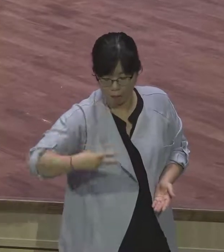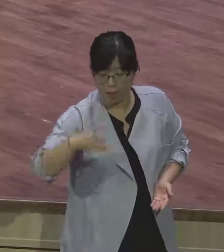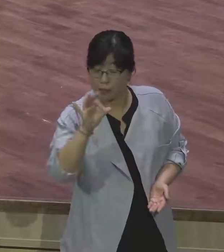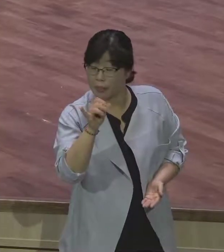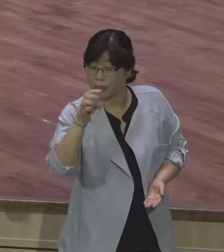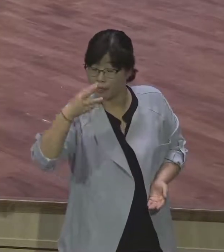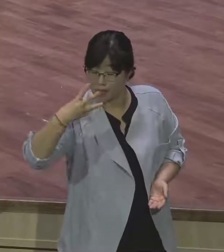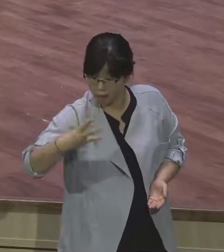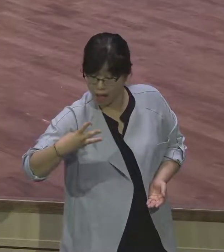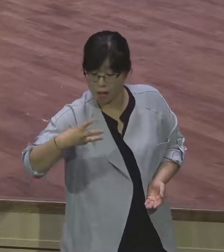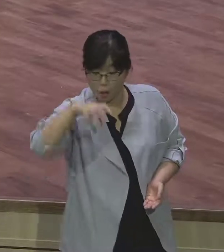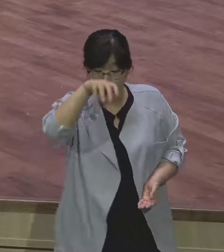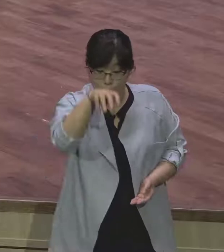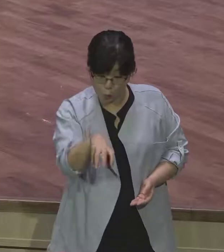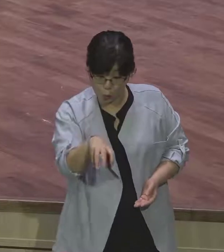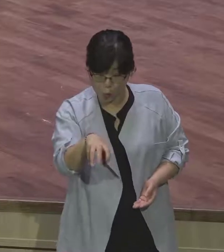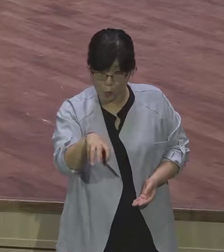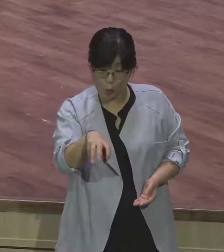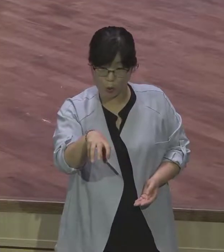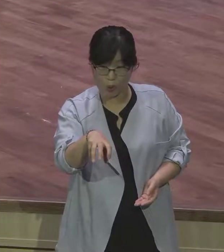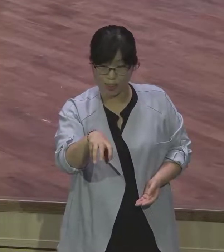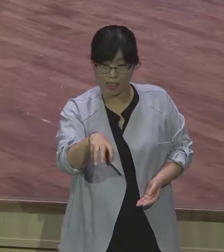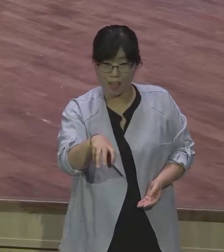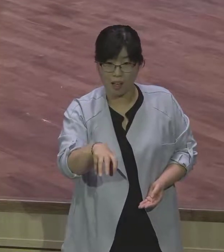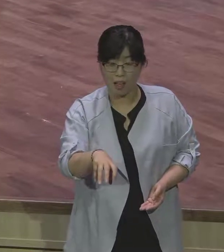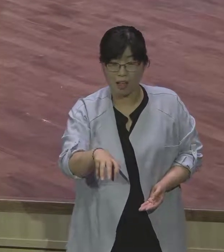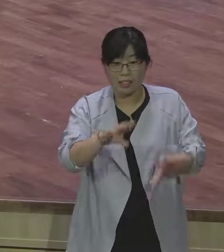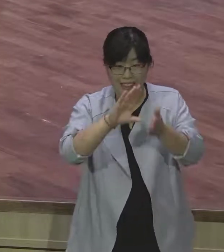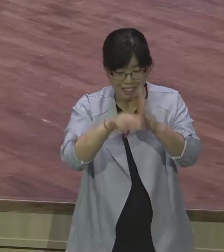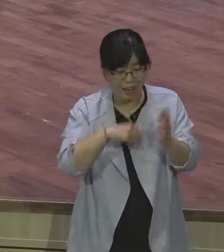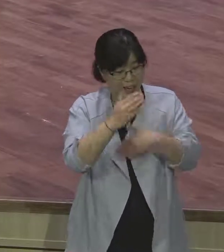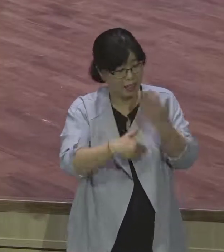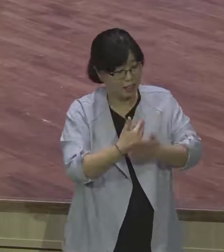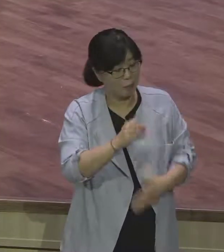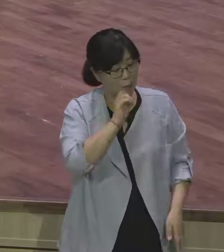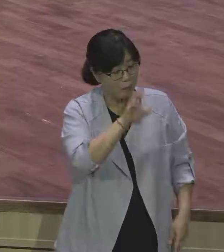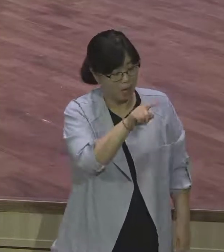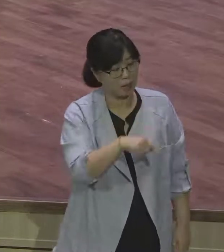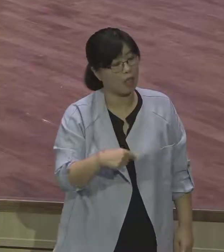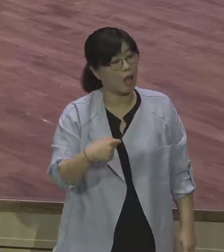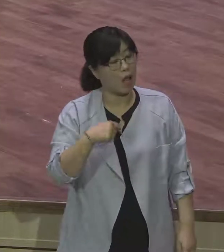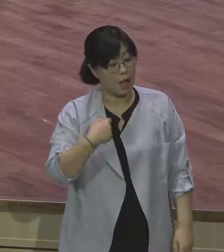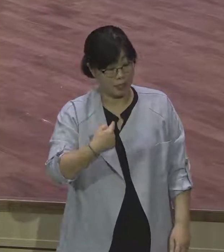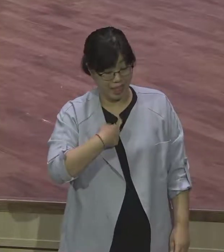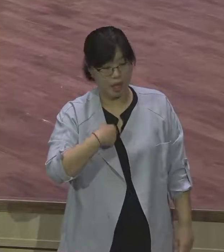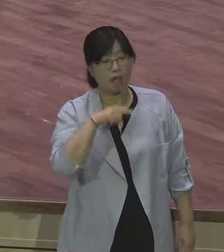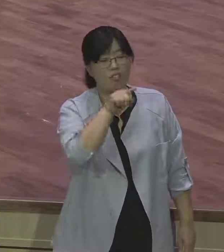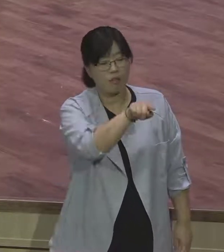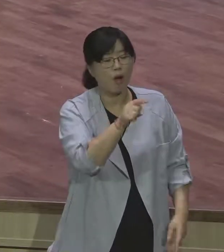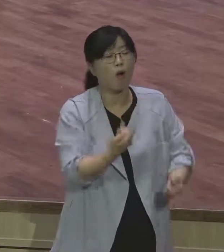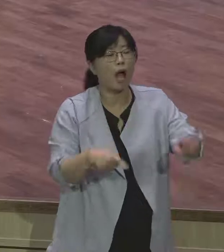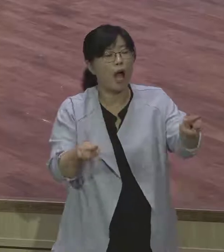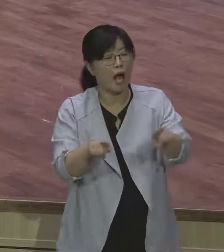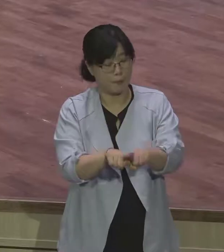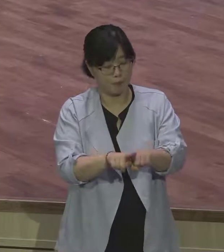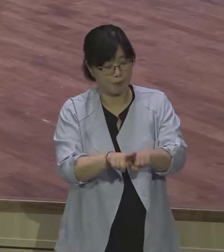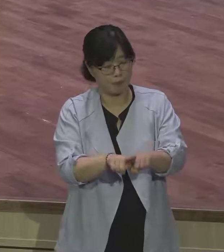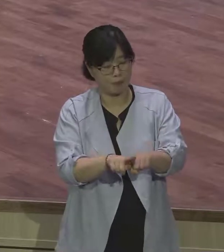할지라 이 땅으로 돌아오게 할지라 내가 너에게 허락한 것을 다 이루기까지 너를 떠나지 너를 안야라 하신지라 라반의